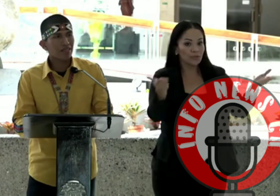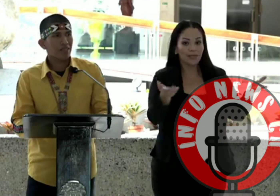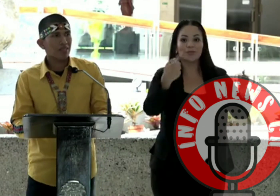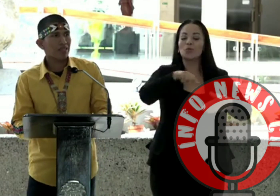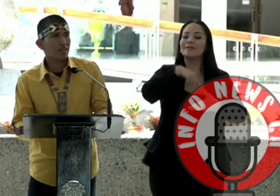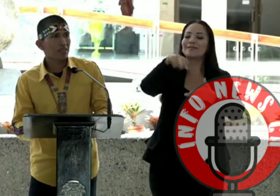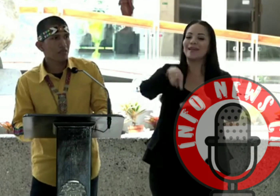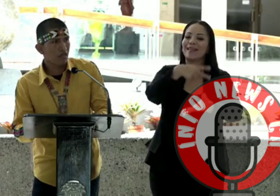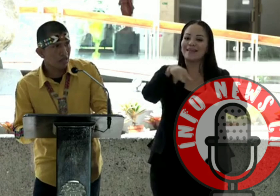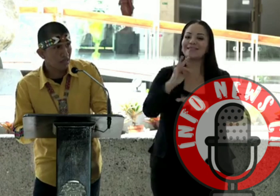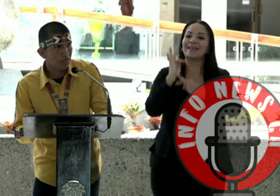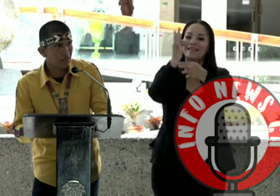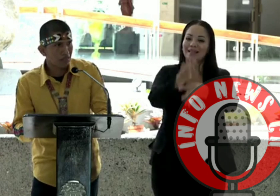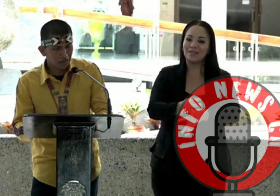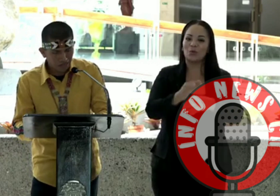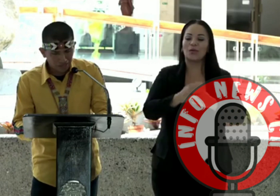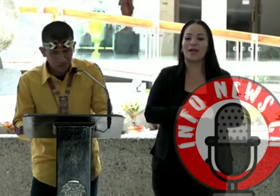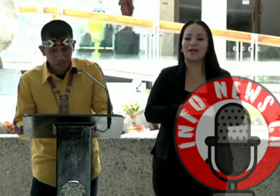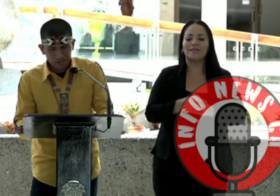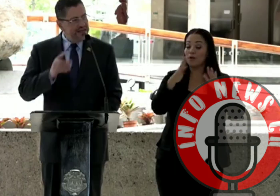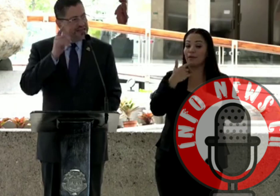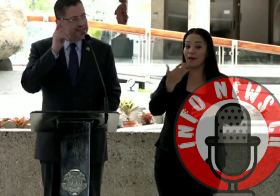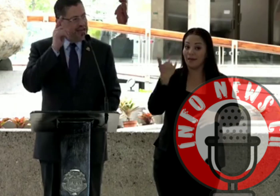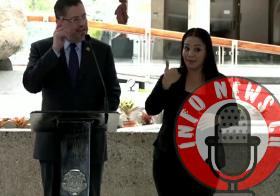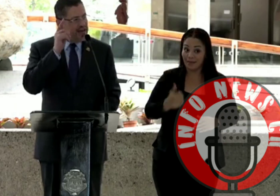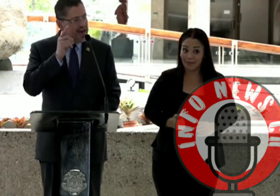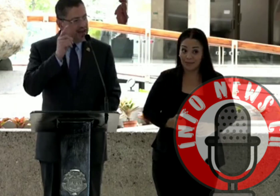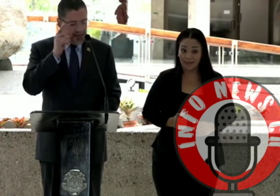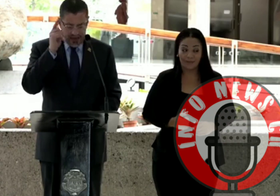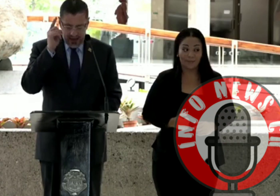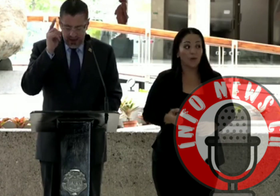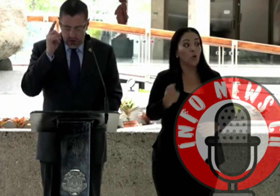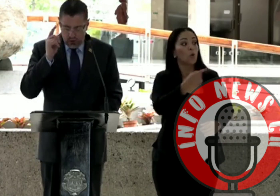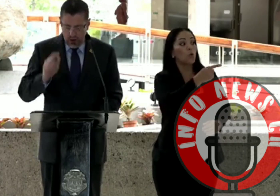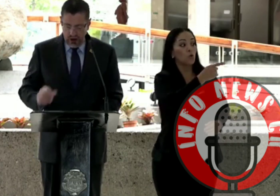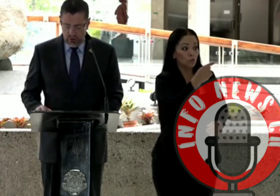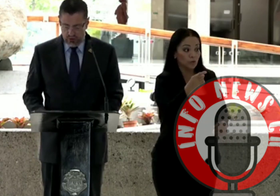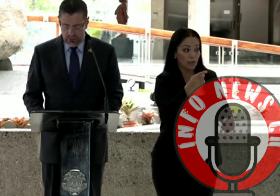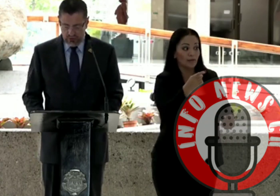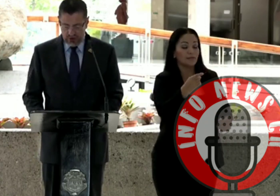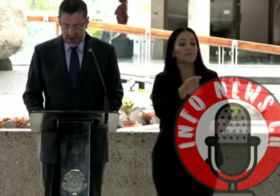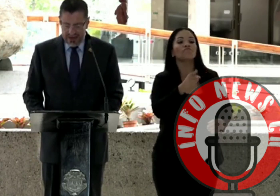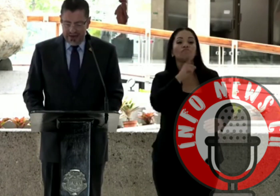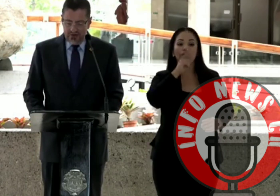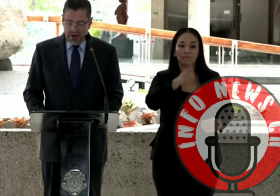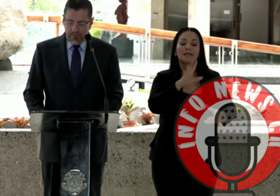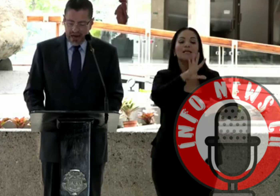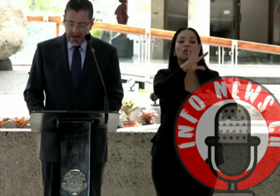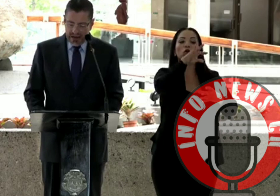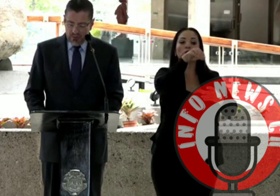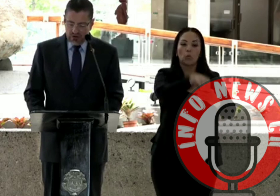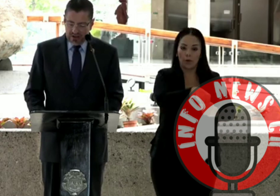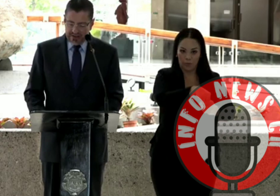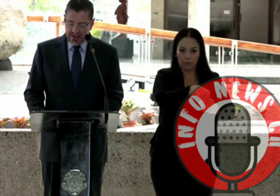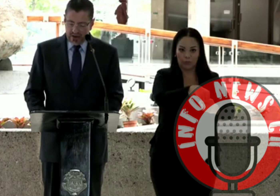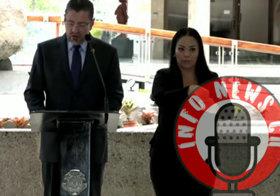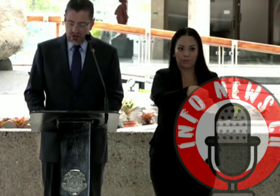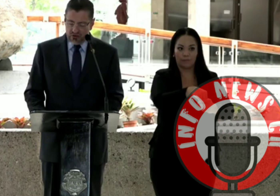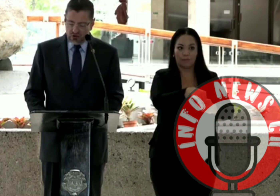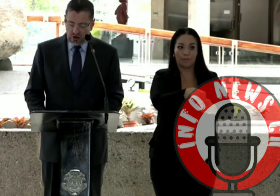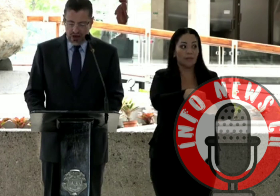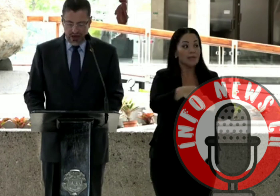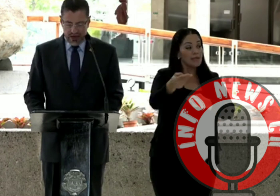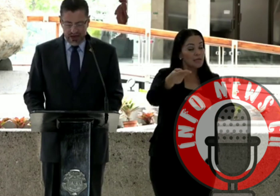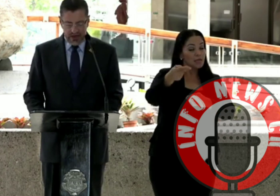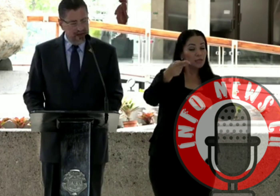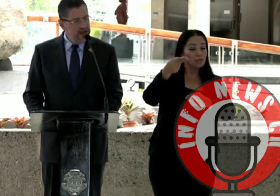danza tradicional, ancestral. Serán incluidos. Repararemos esa deuda